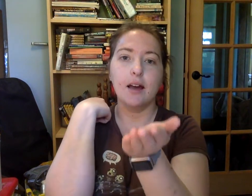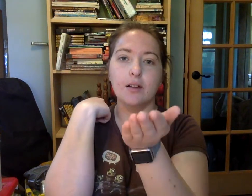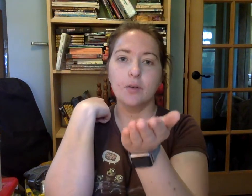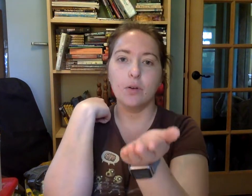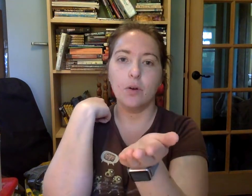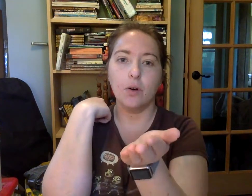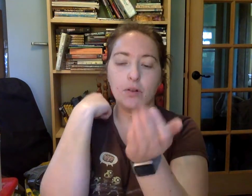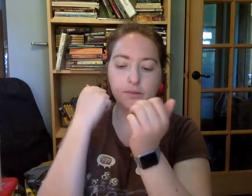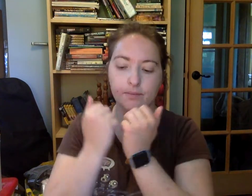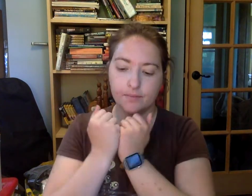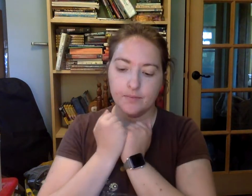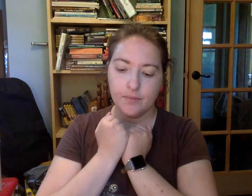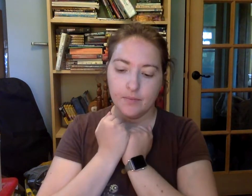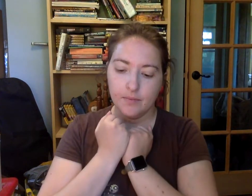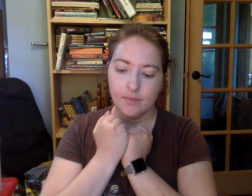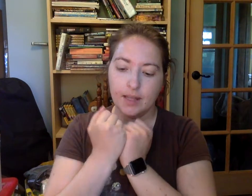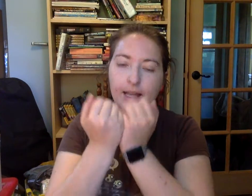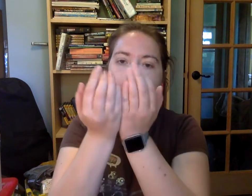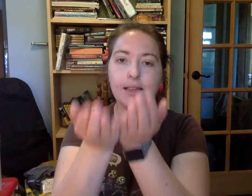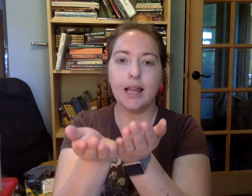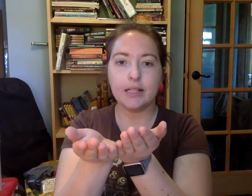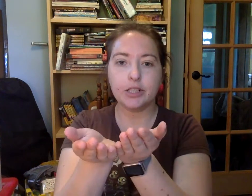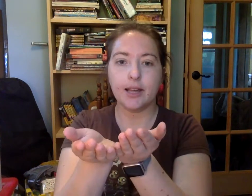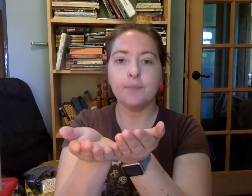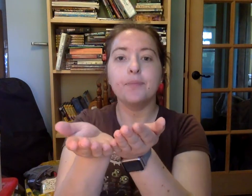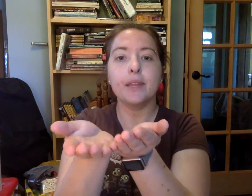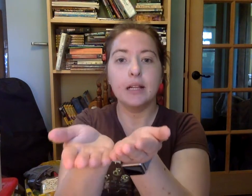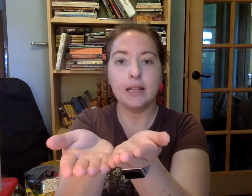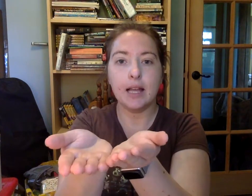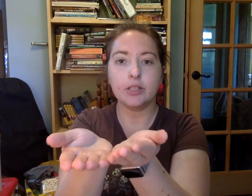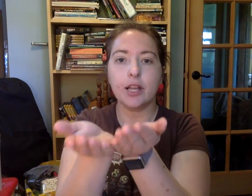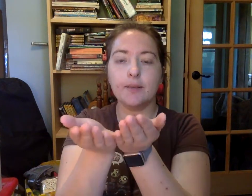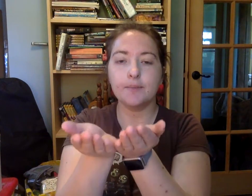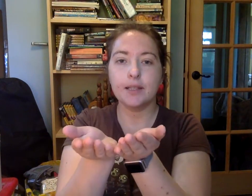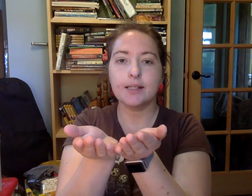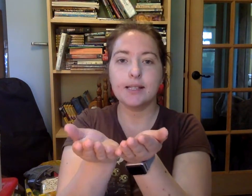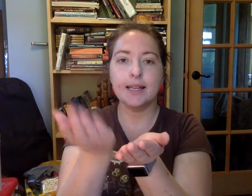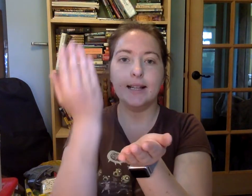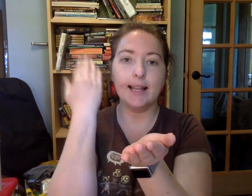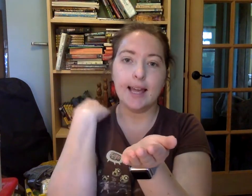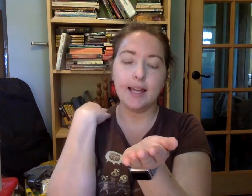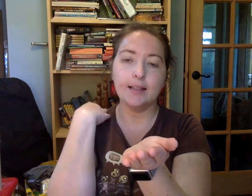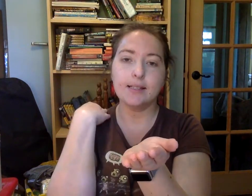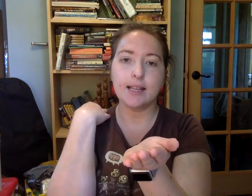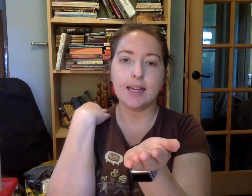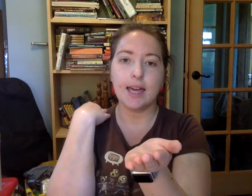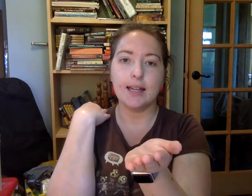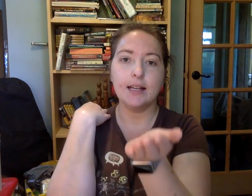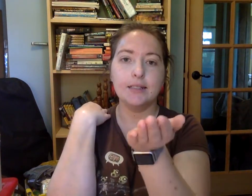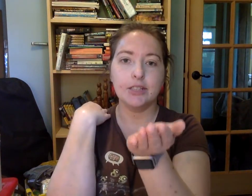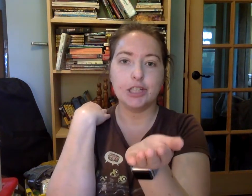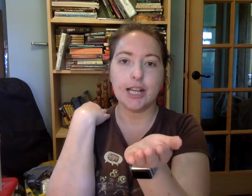co. Leche. Leche. Sin le se queda che.